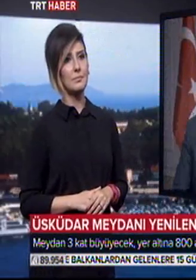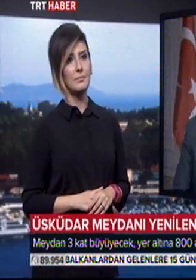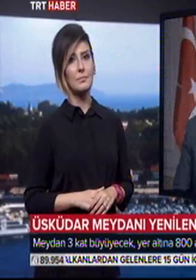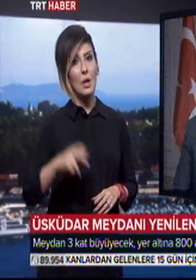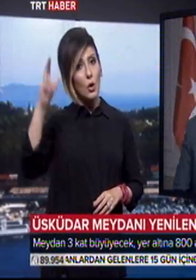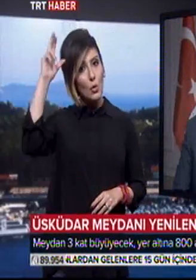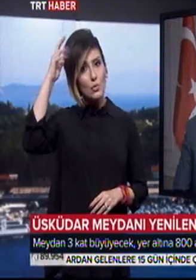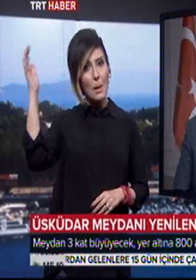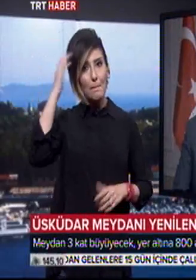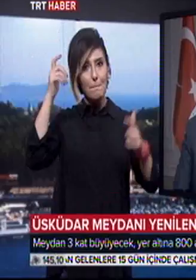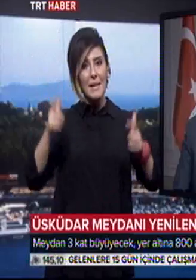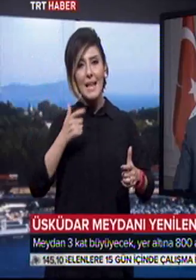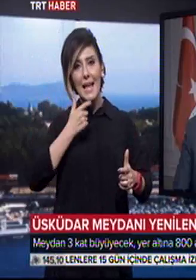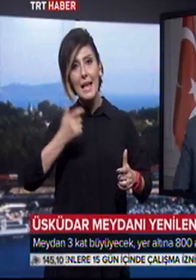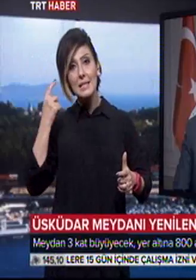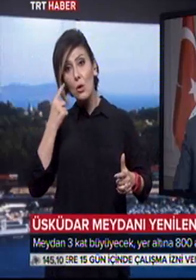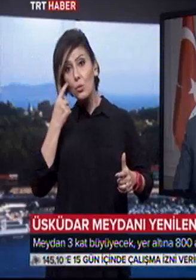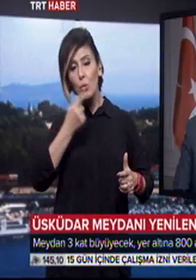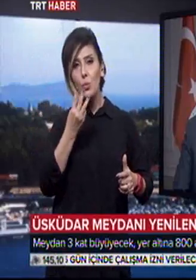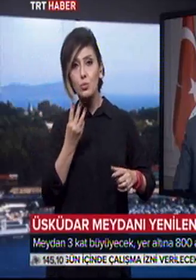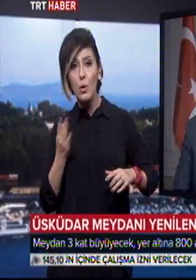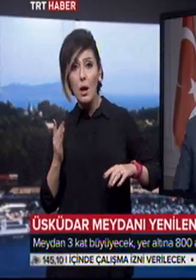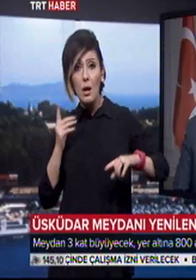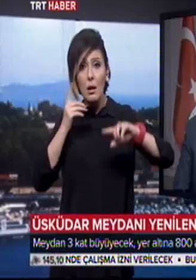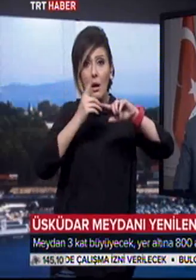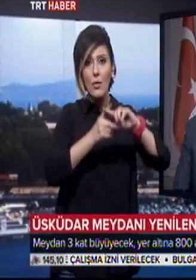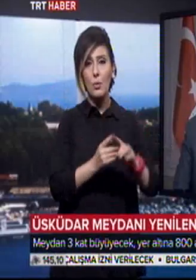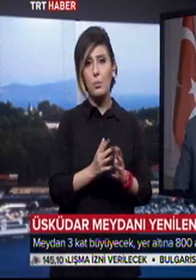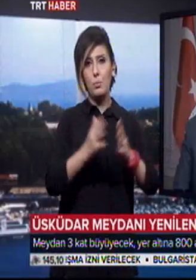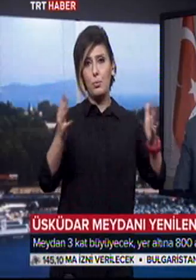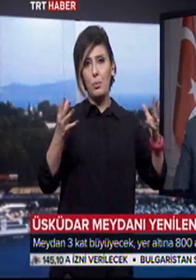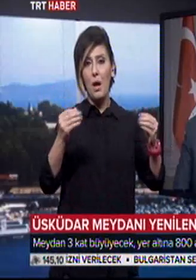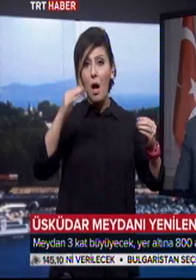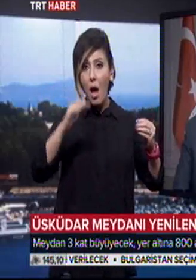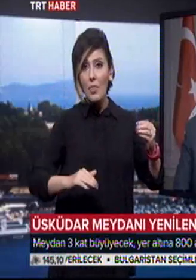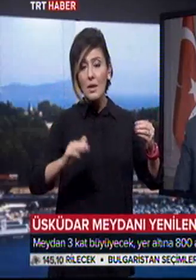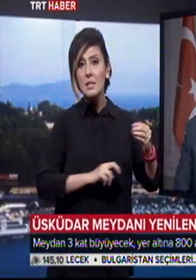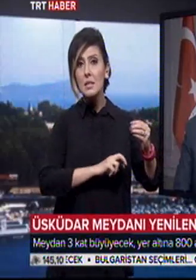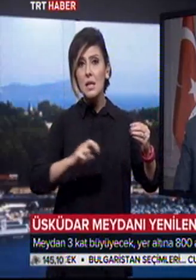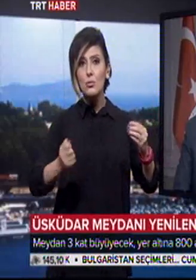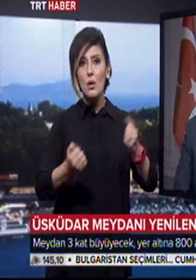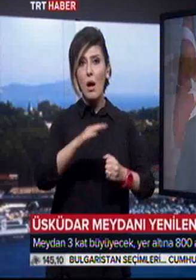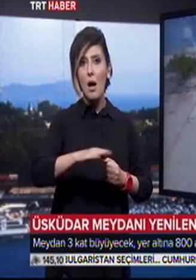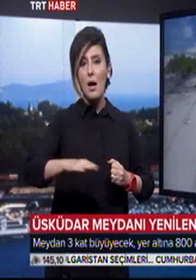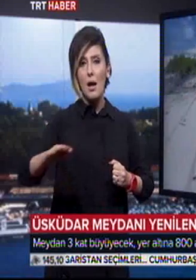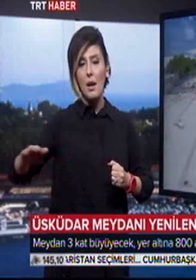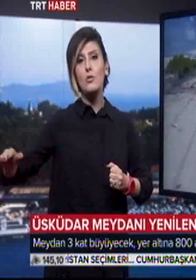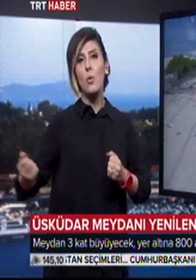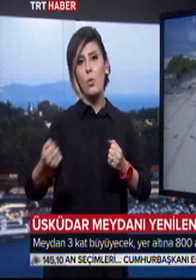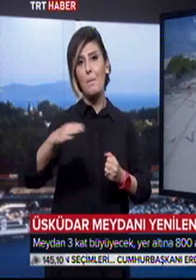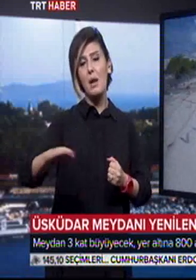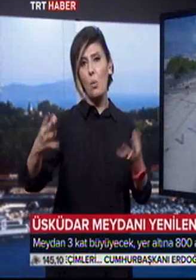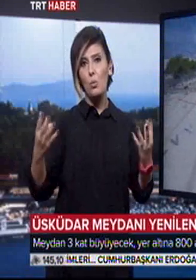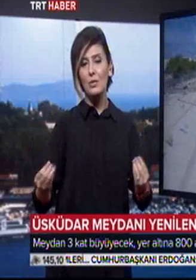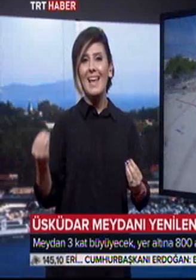Üsküdar meydanı eskiye göre 3 kat büyütmüş olacağız ve altına da 800 araçlık otopark kazandırmış olacağız. Ve